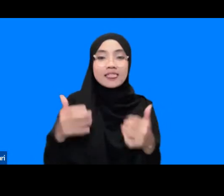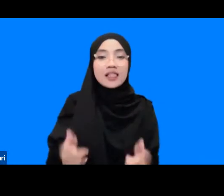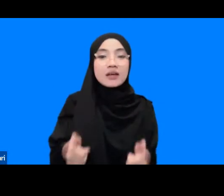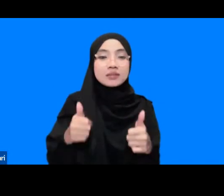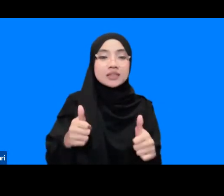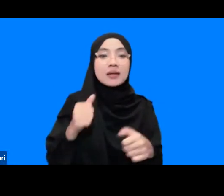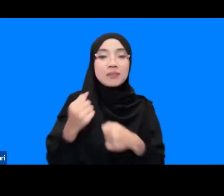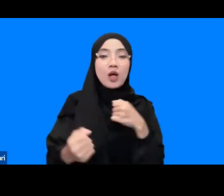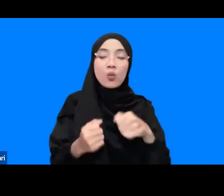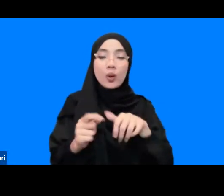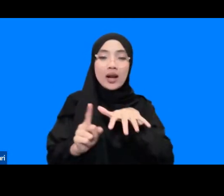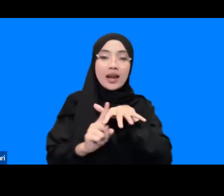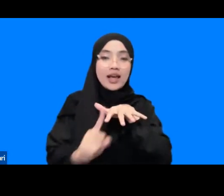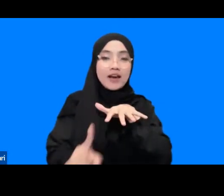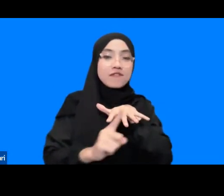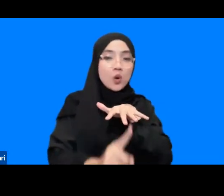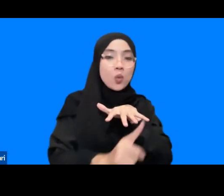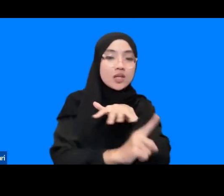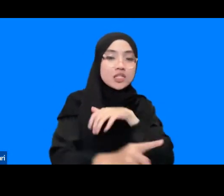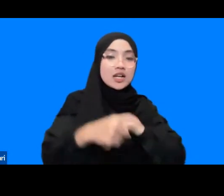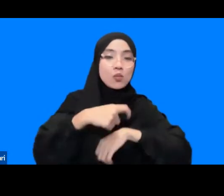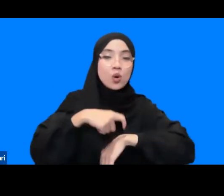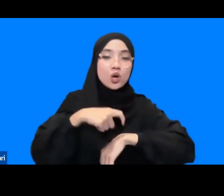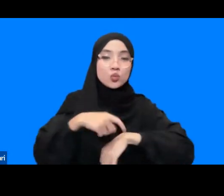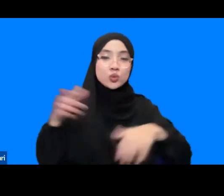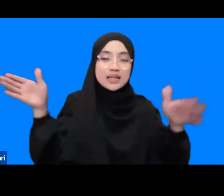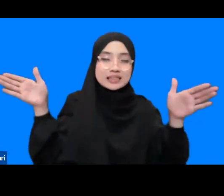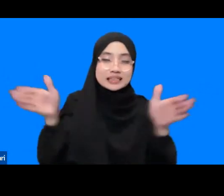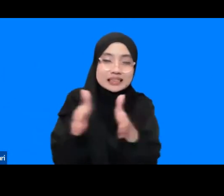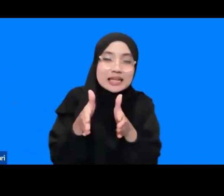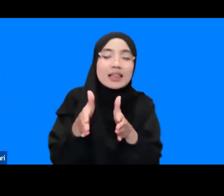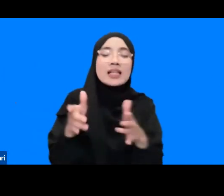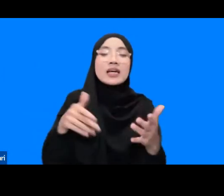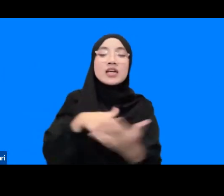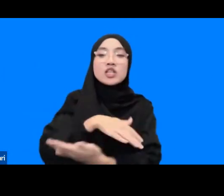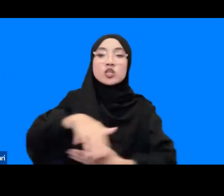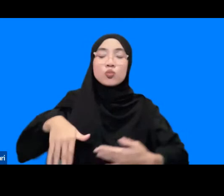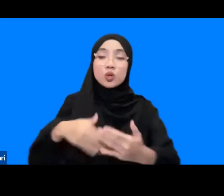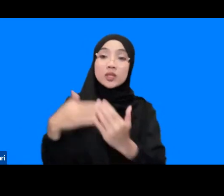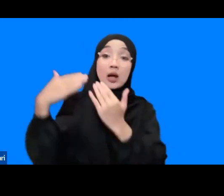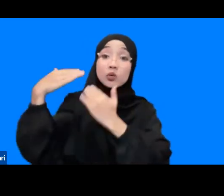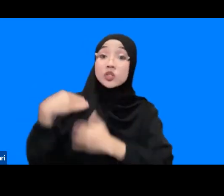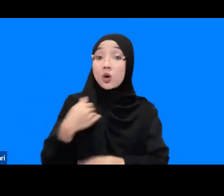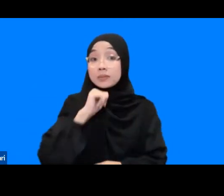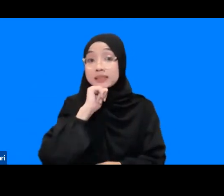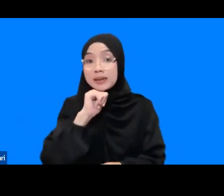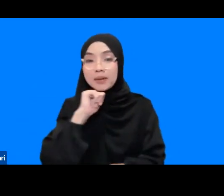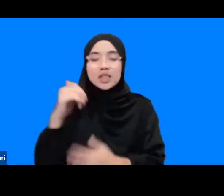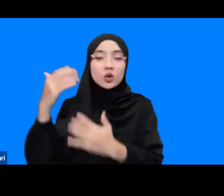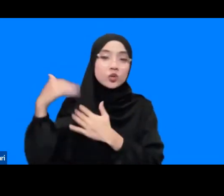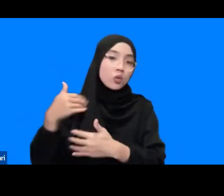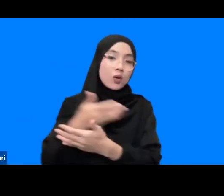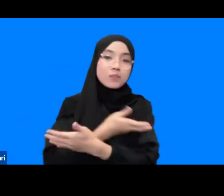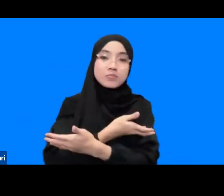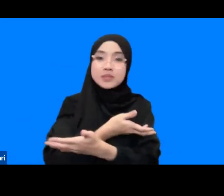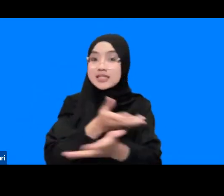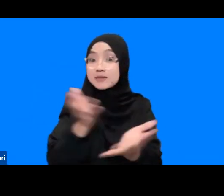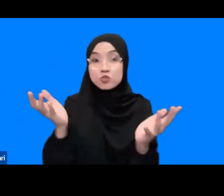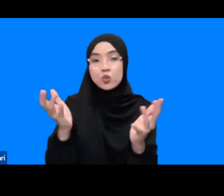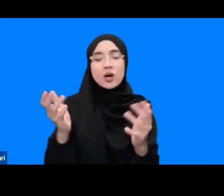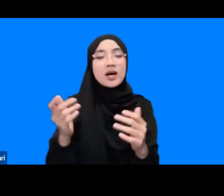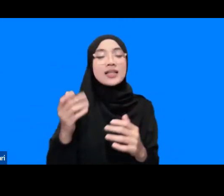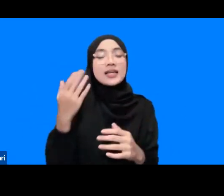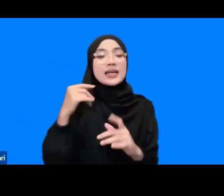dievakuasi dalam waktu yang singkat sehingga ini menjadi tanggung jawab untuk semua pihak kemudian